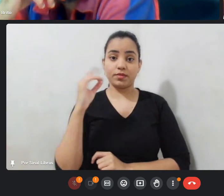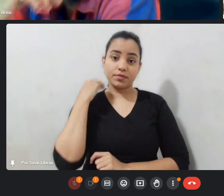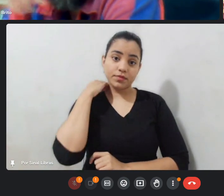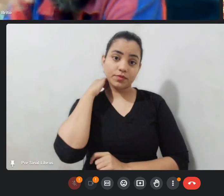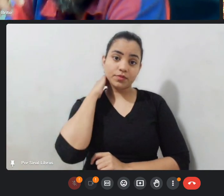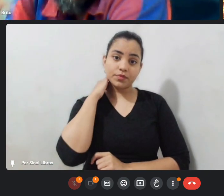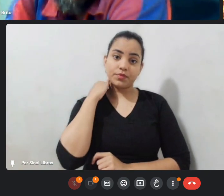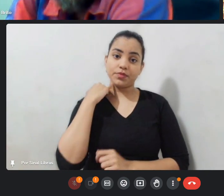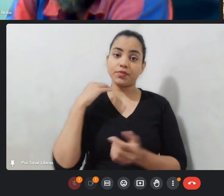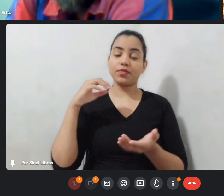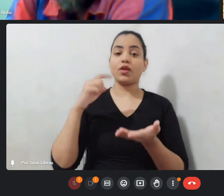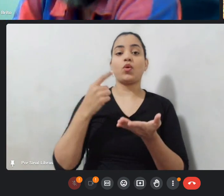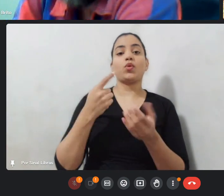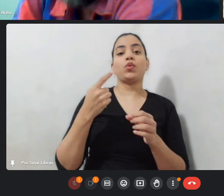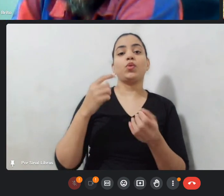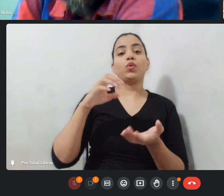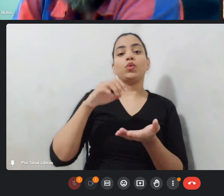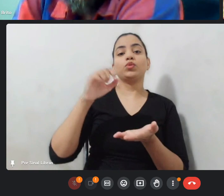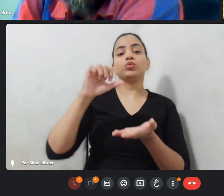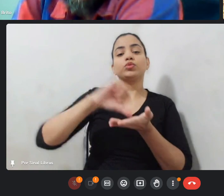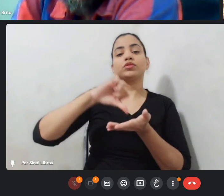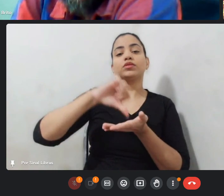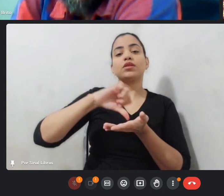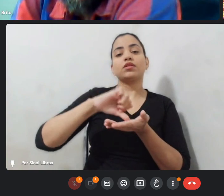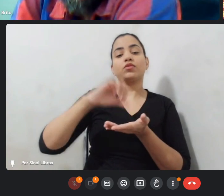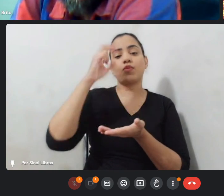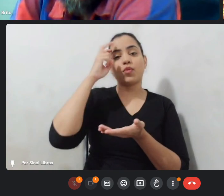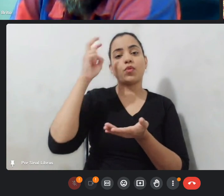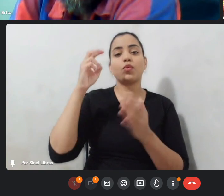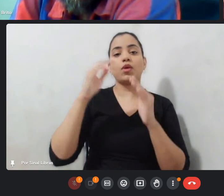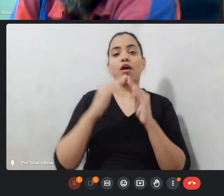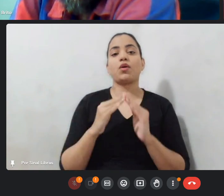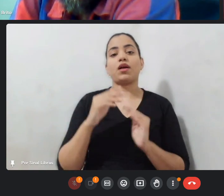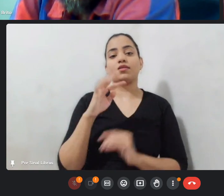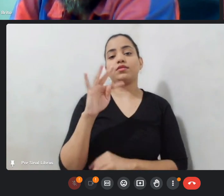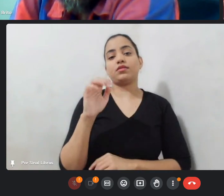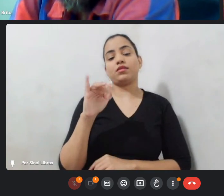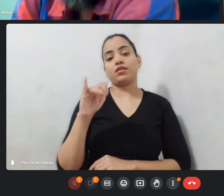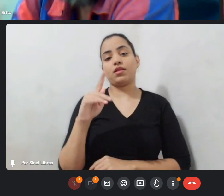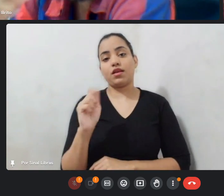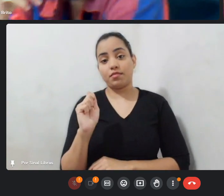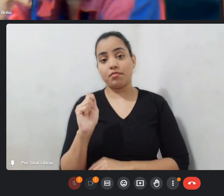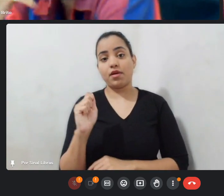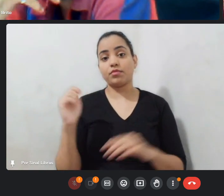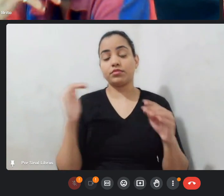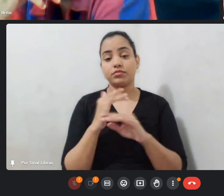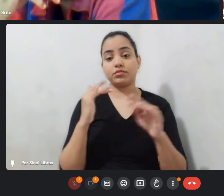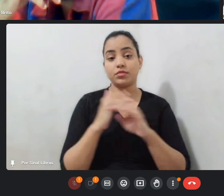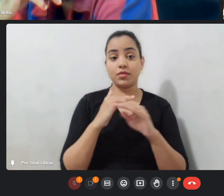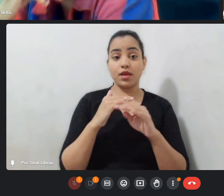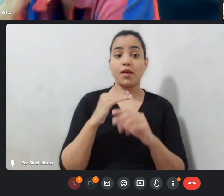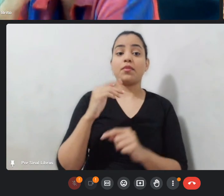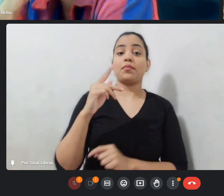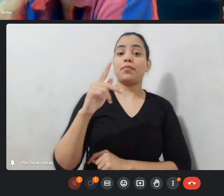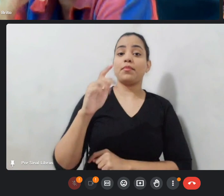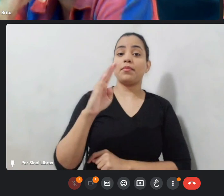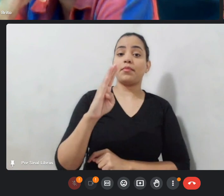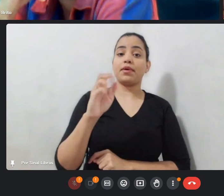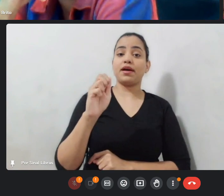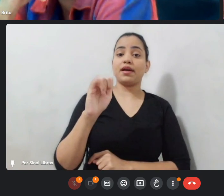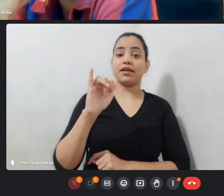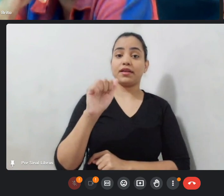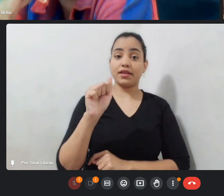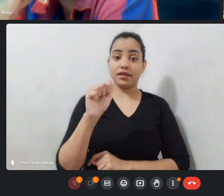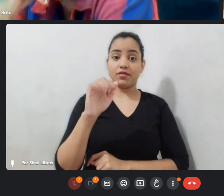distrito do Sagi que faz parte do município de Bahia Formosa que já é no litoral